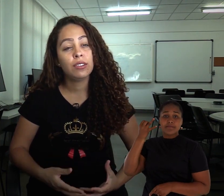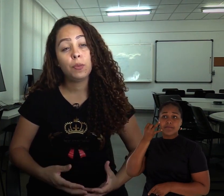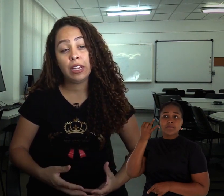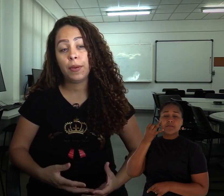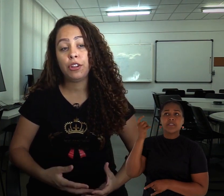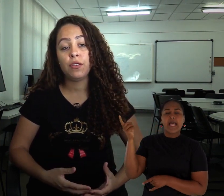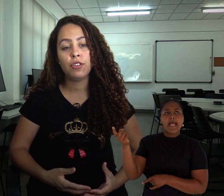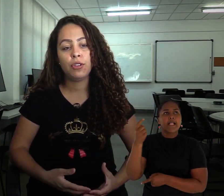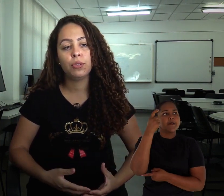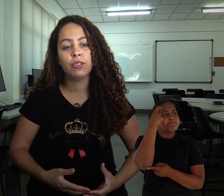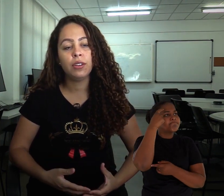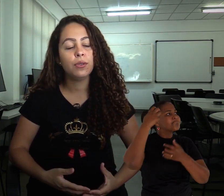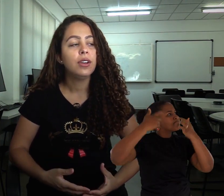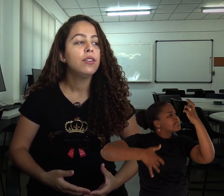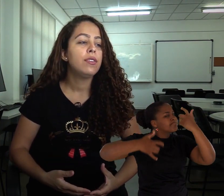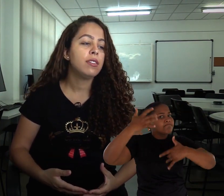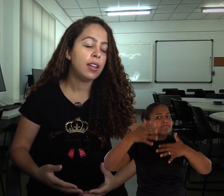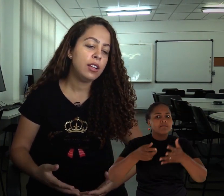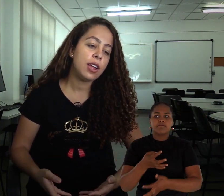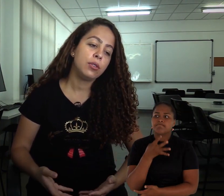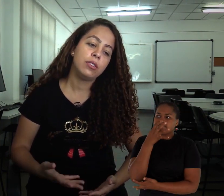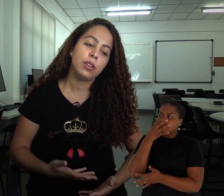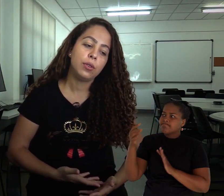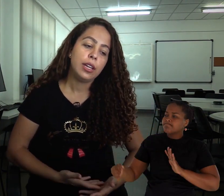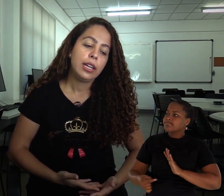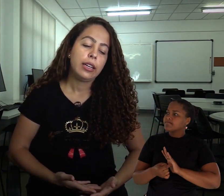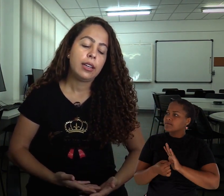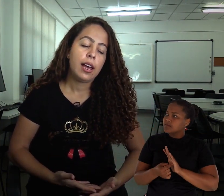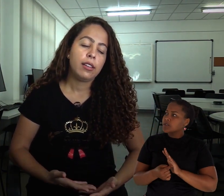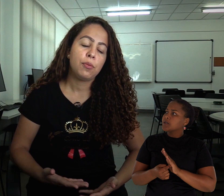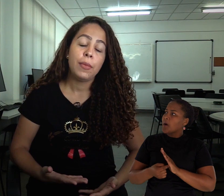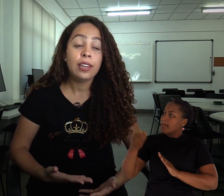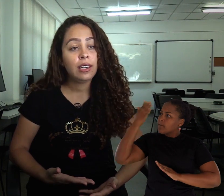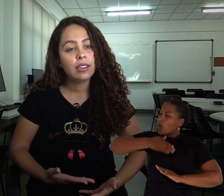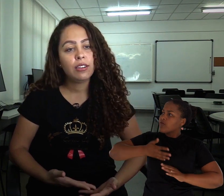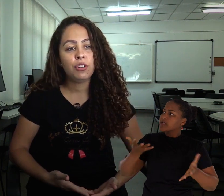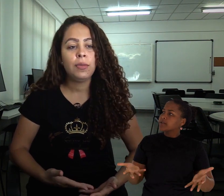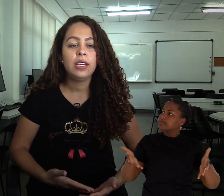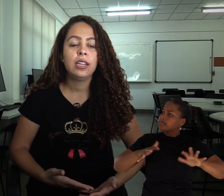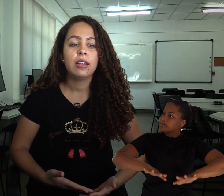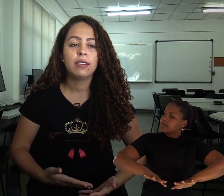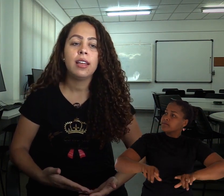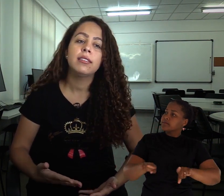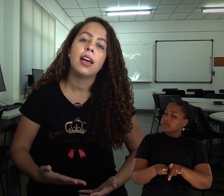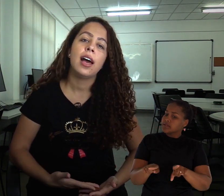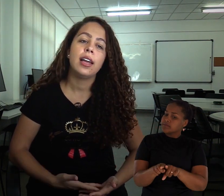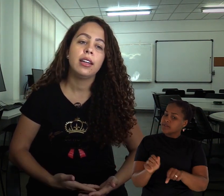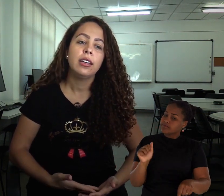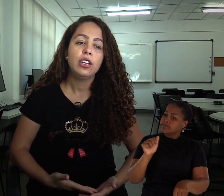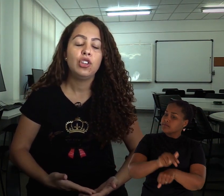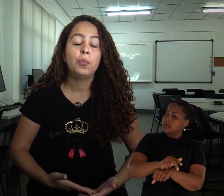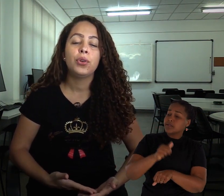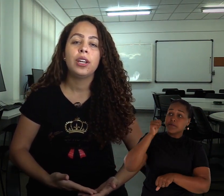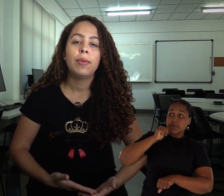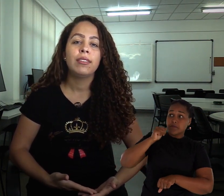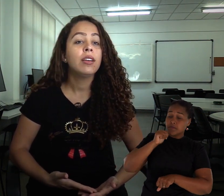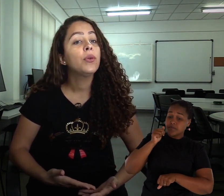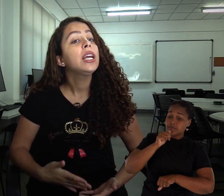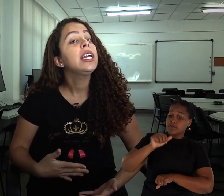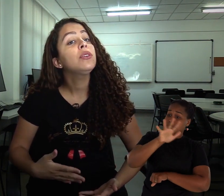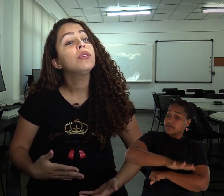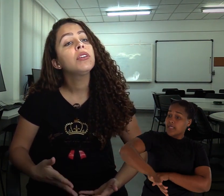visão perspectiva de inclusão, fez além da inclusão das meninas, de meninas nessa área de